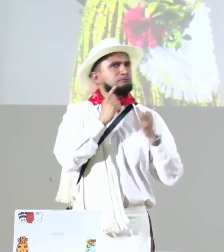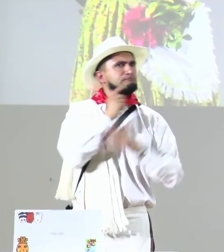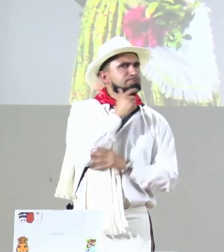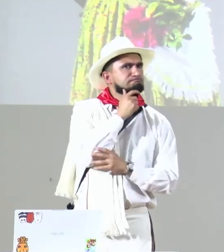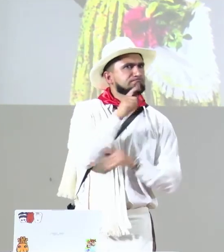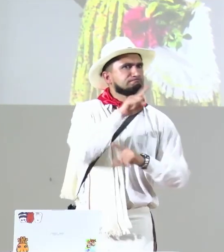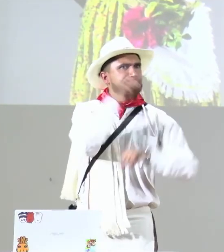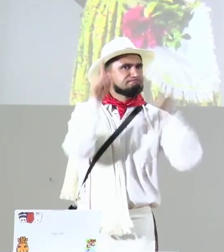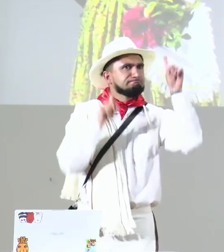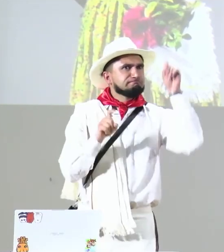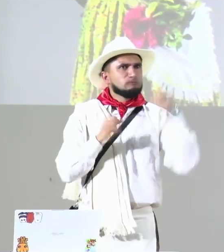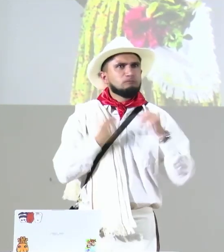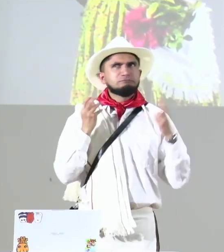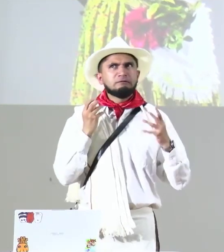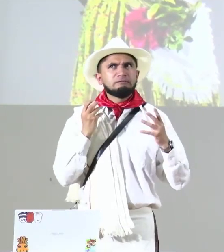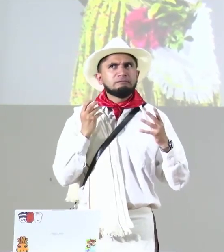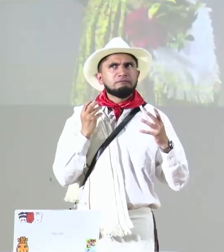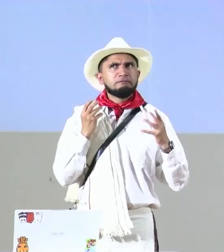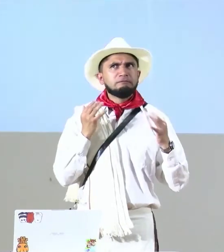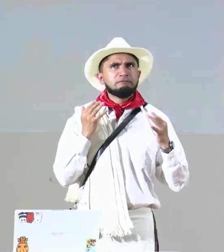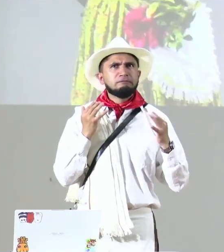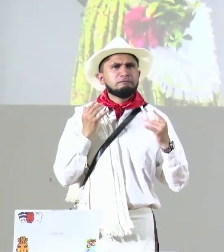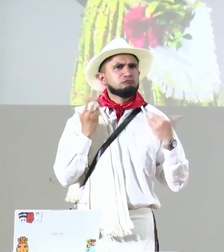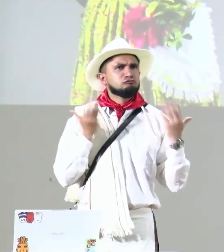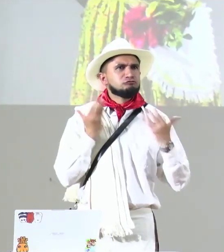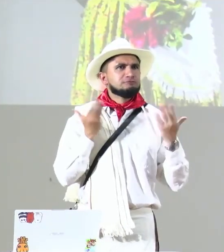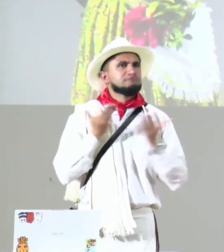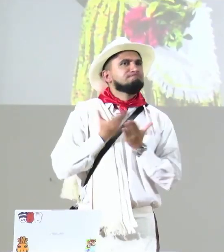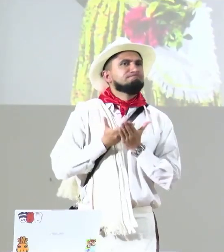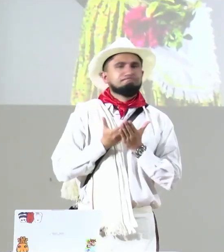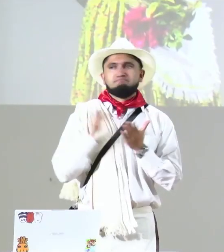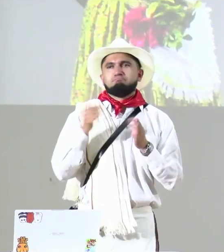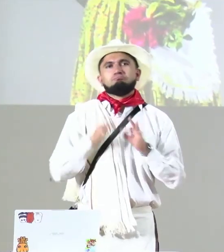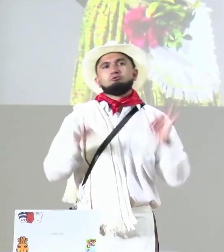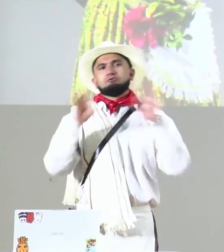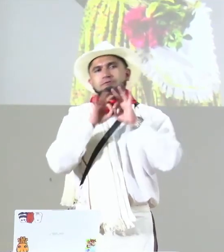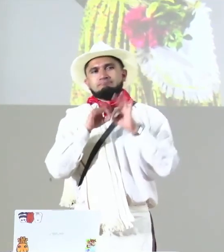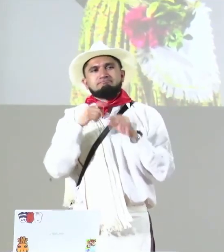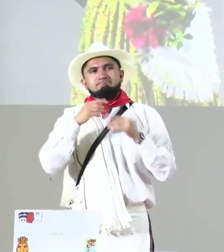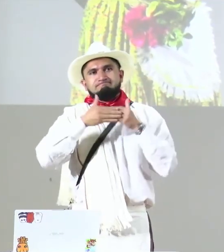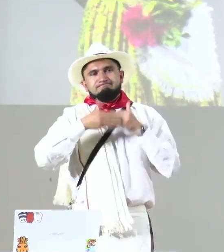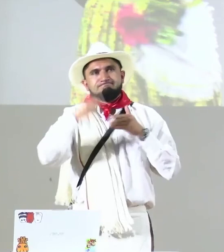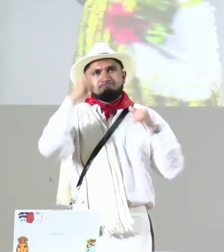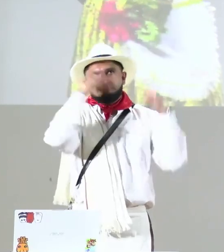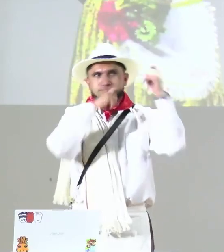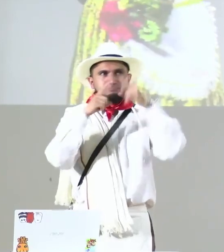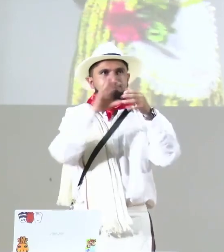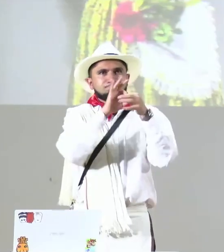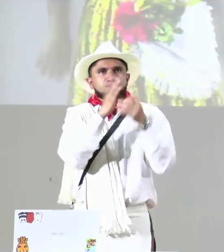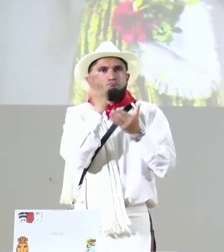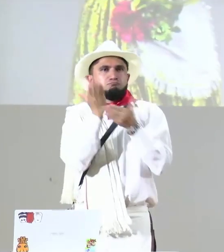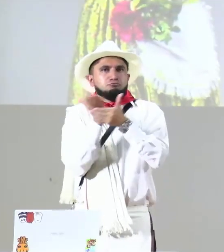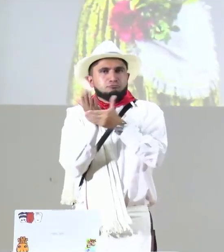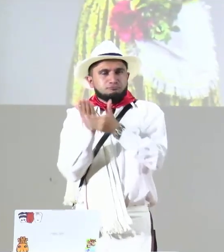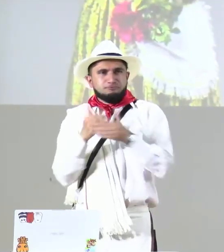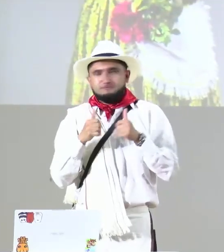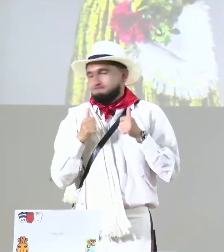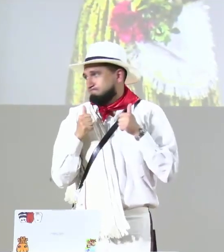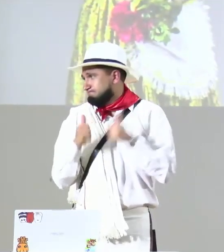cómo esto va a enriquecer a toda la comunidad sorda, ¿no? Siempre quedan esas preguntas. Es muy bueno esto que nos han mostrado hoy